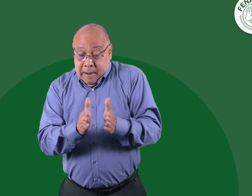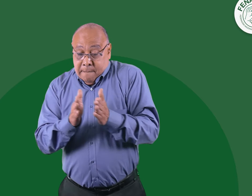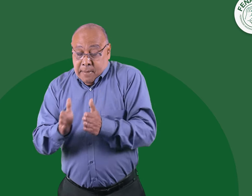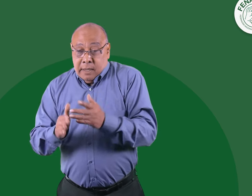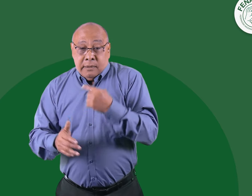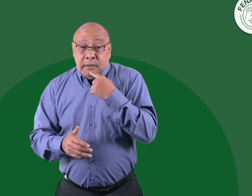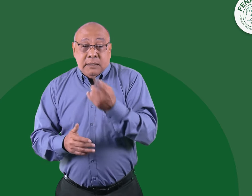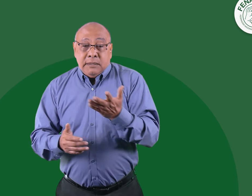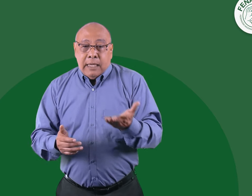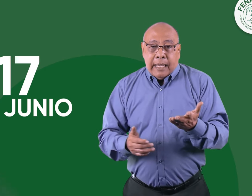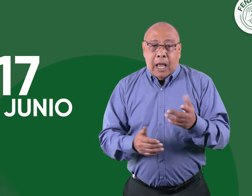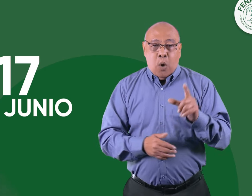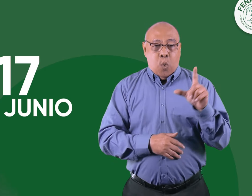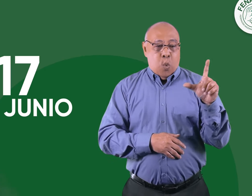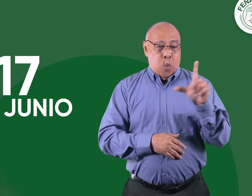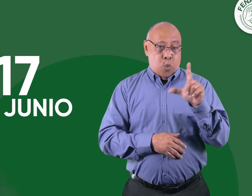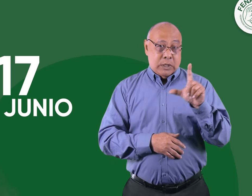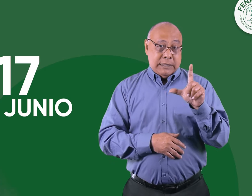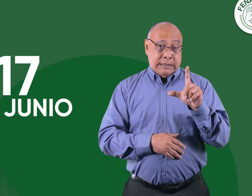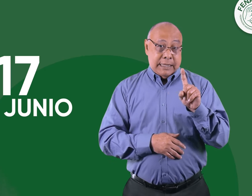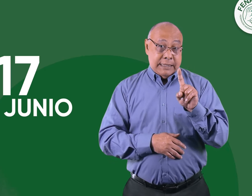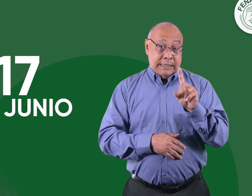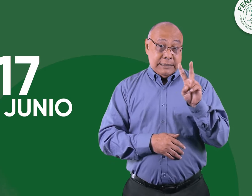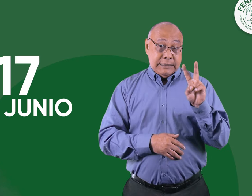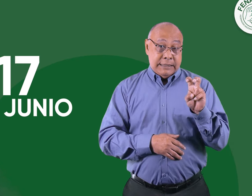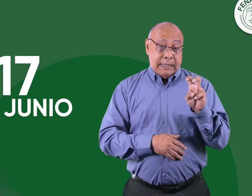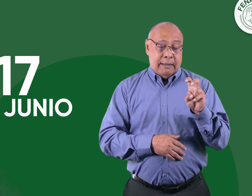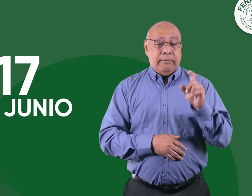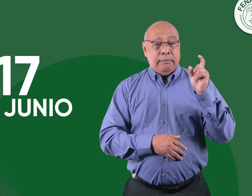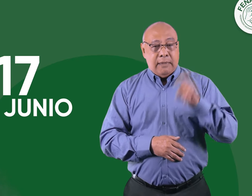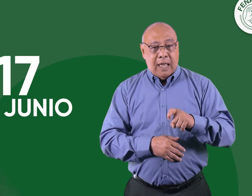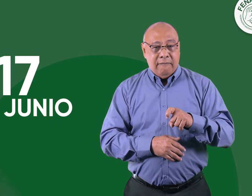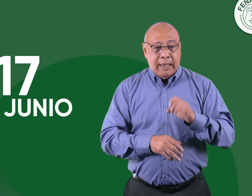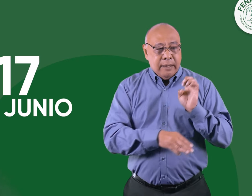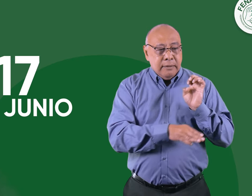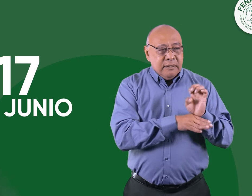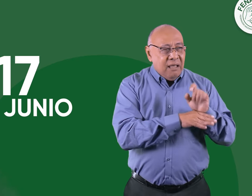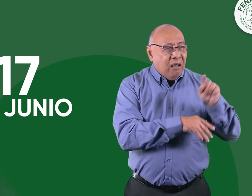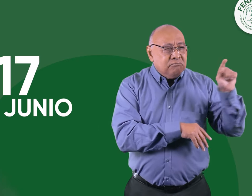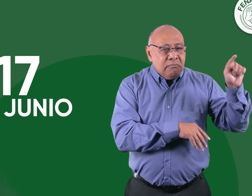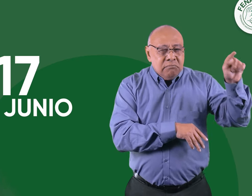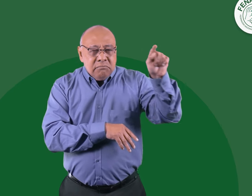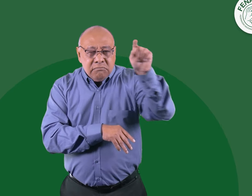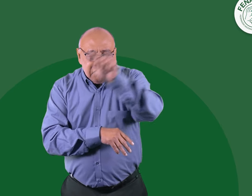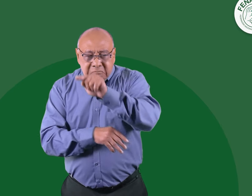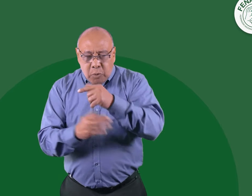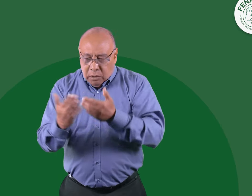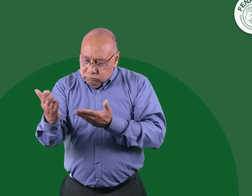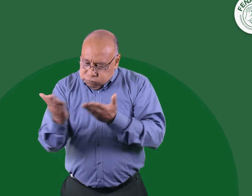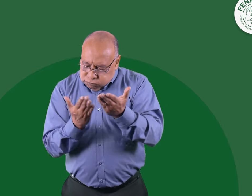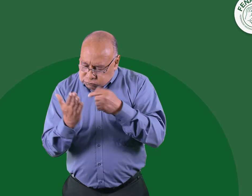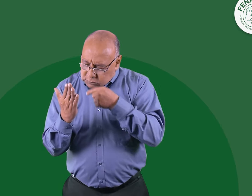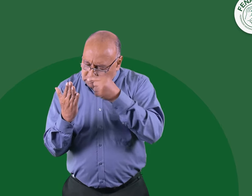Dentro de las fases del proceso, se estableció que el lunes 17 de junio las entidades tendrían plazo para realizar